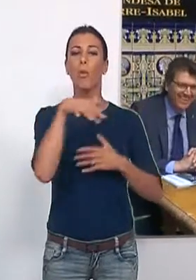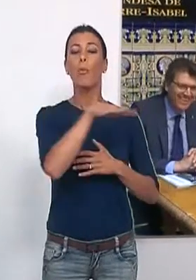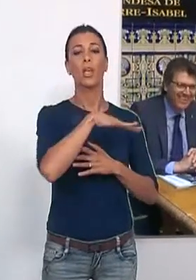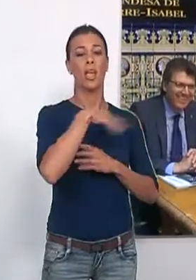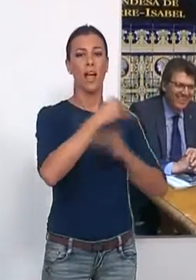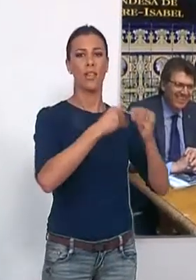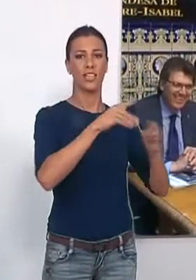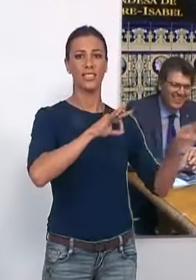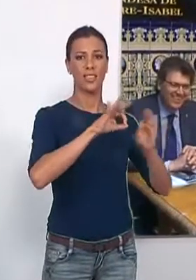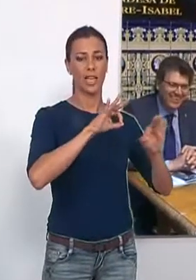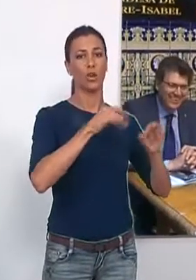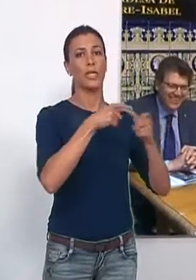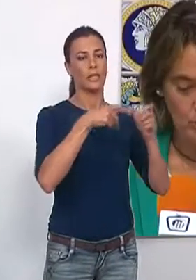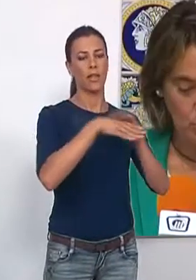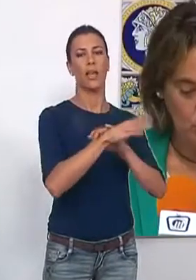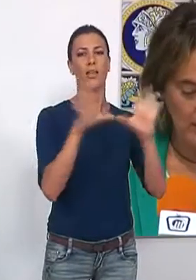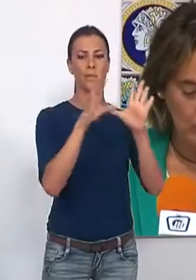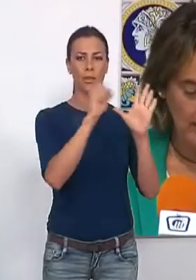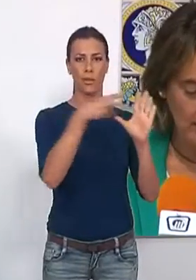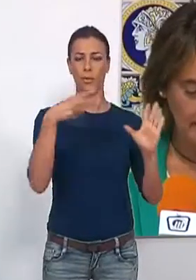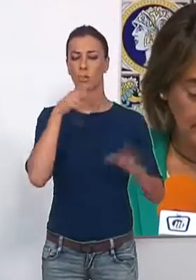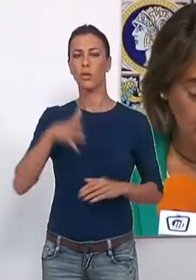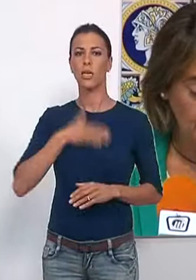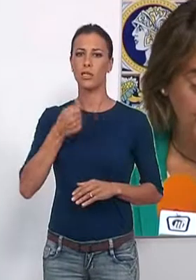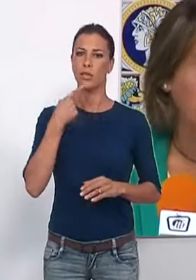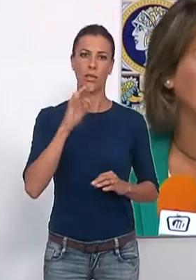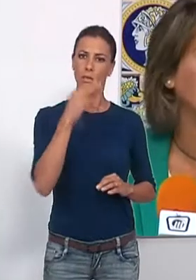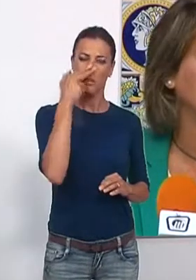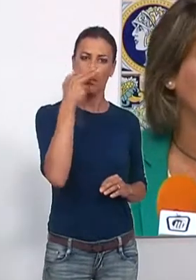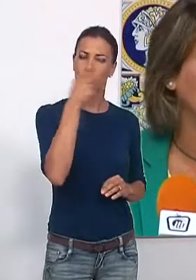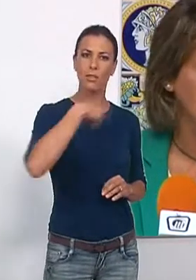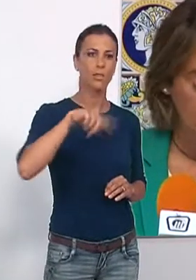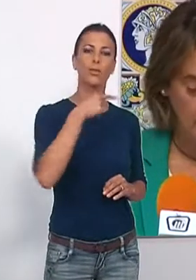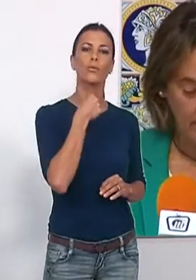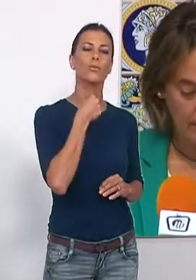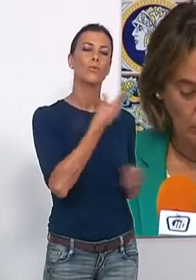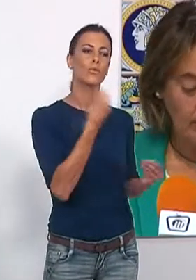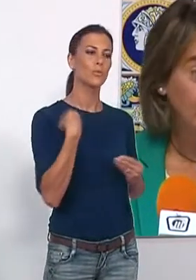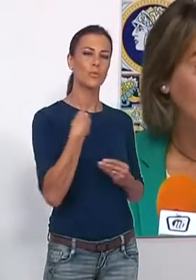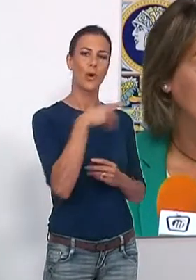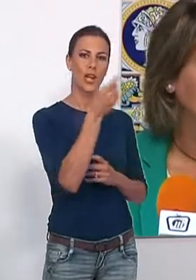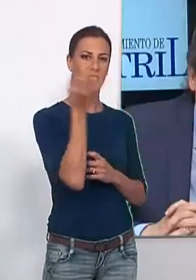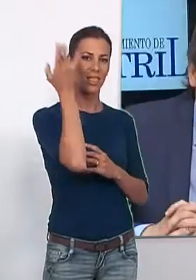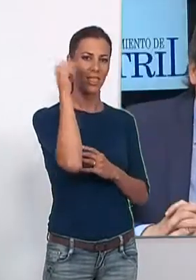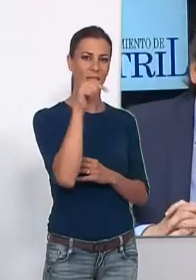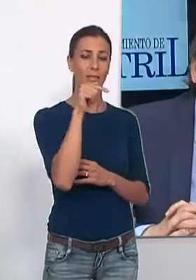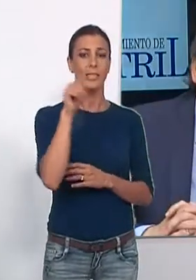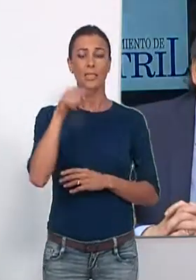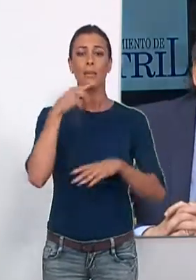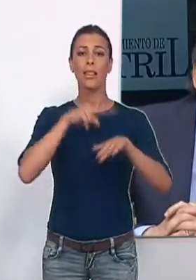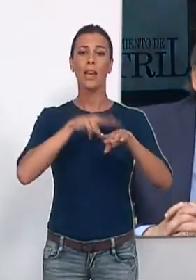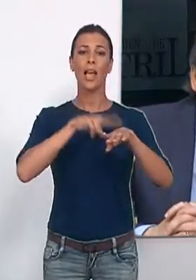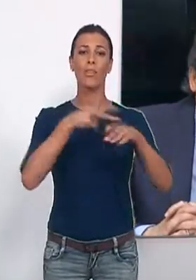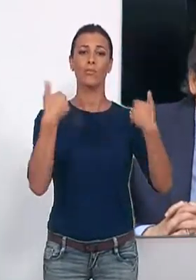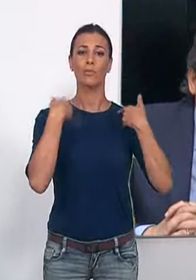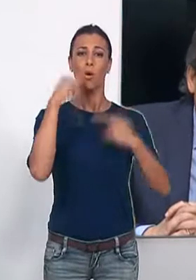Calderón y costará 10 euros. La primera edil motrileña superallaba el interés que despierta esta iniciativa. El diputado de